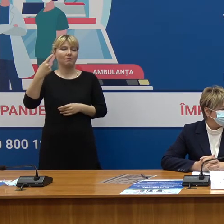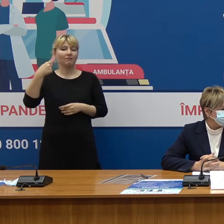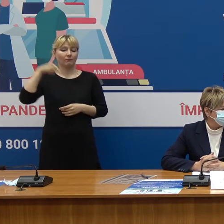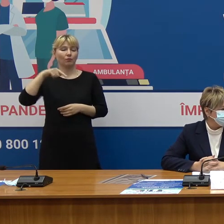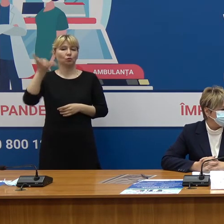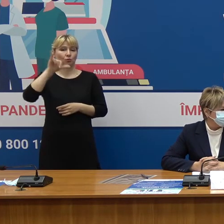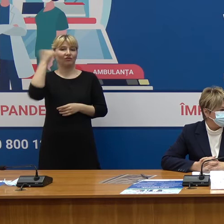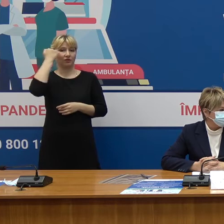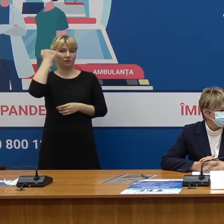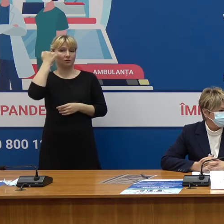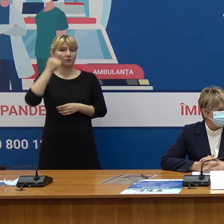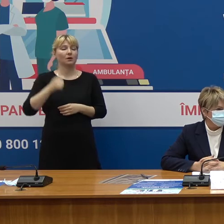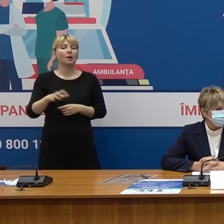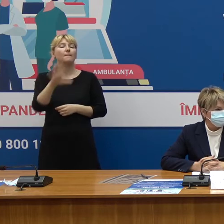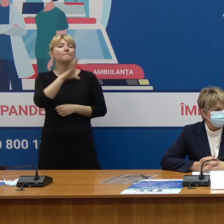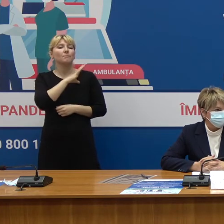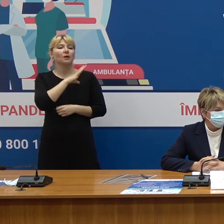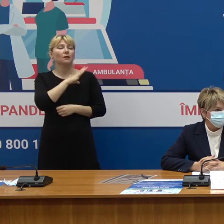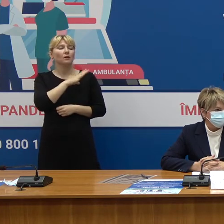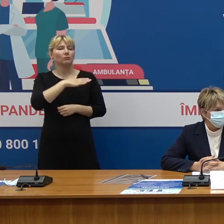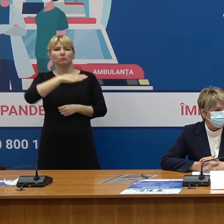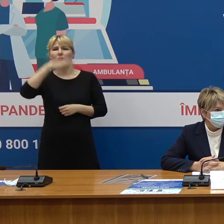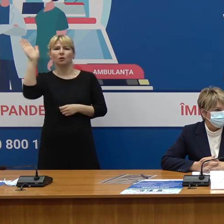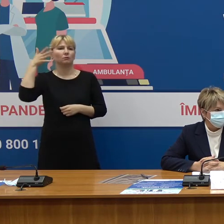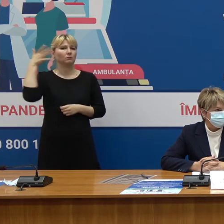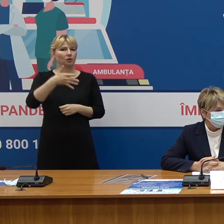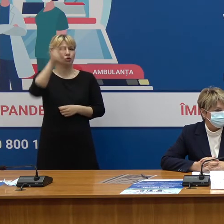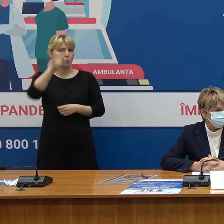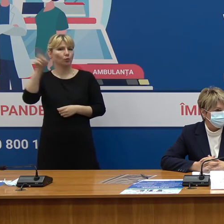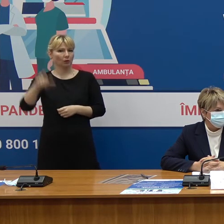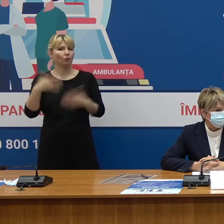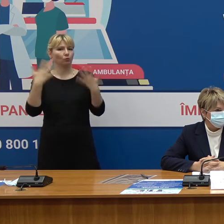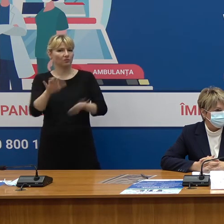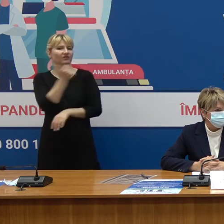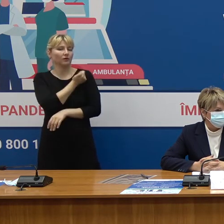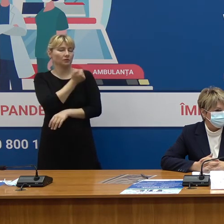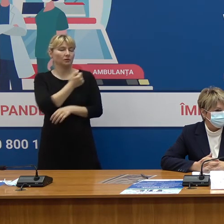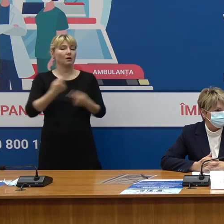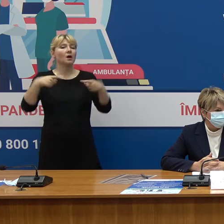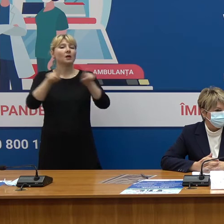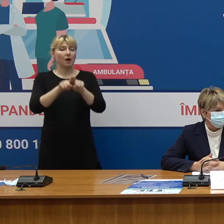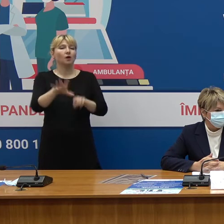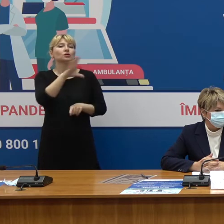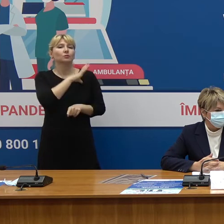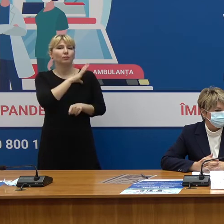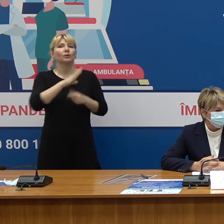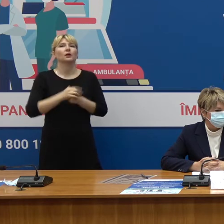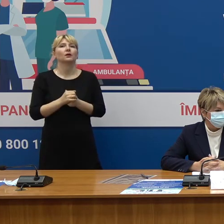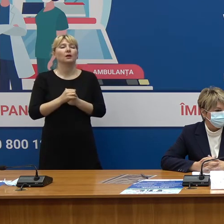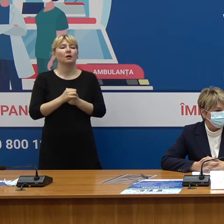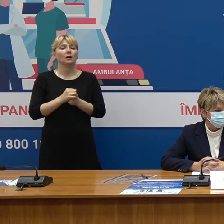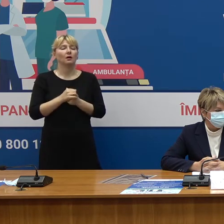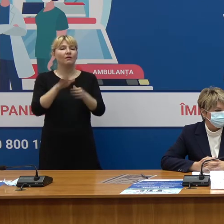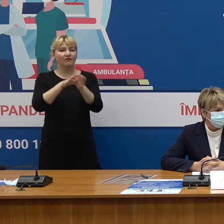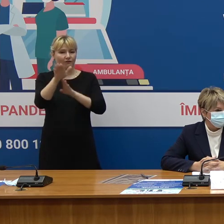trecut a fost de peste 5.000 de persoane. De asemenea, fost efectuate